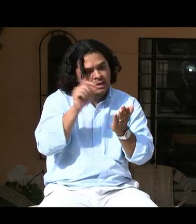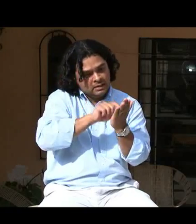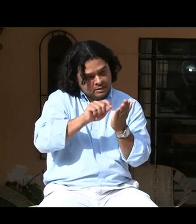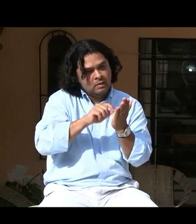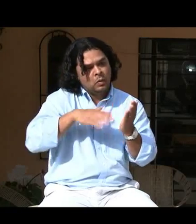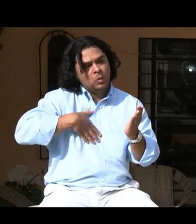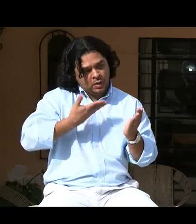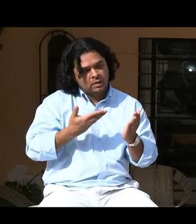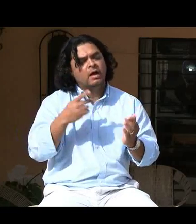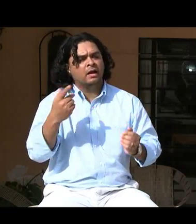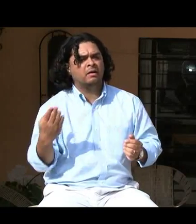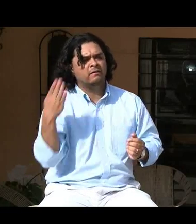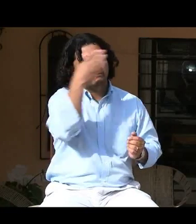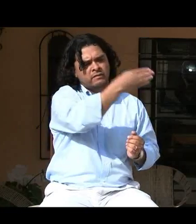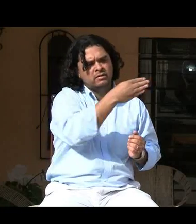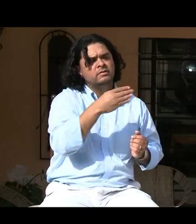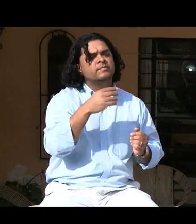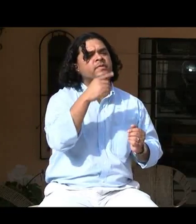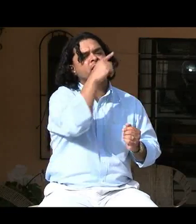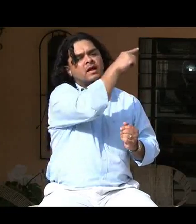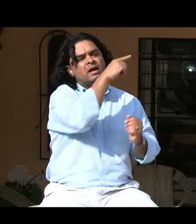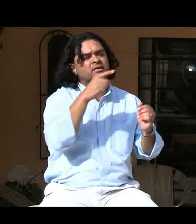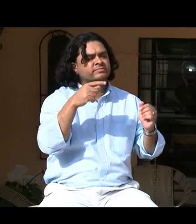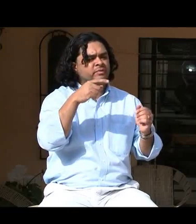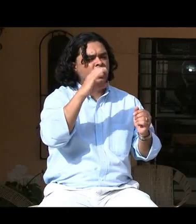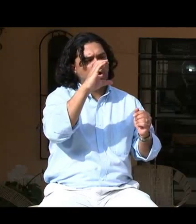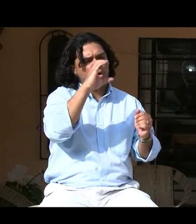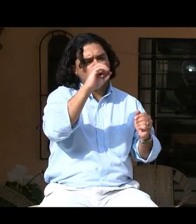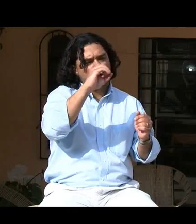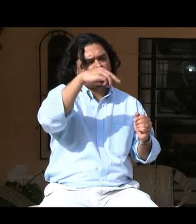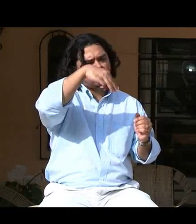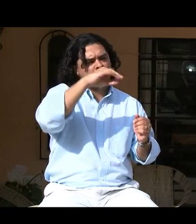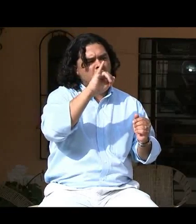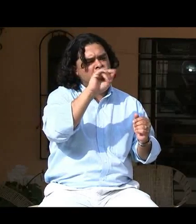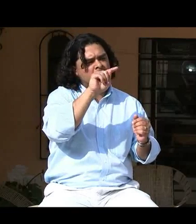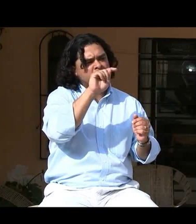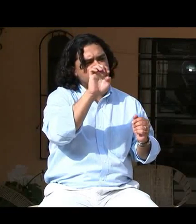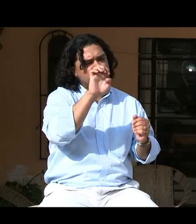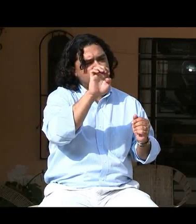conocer el inglés, escribirlo y leerlo.